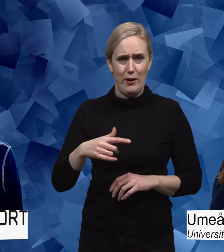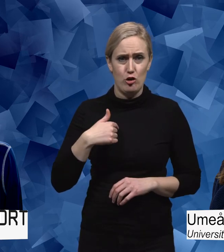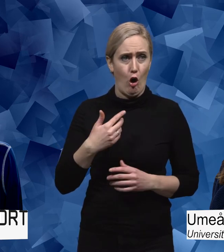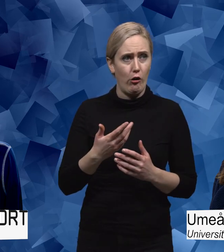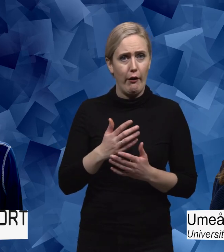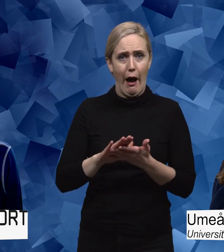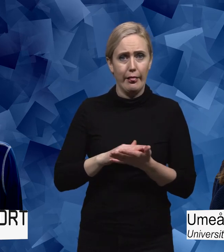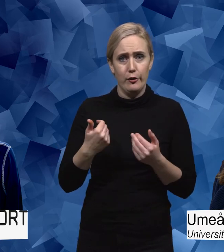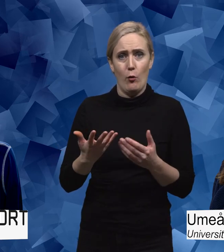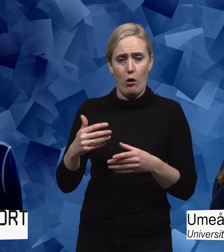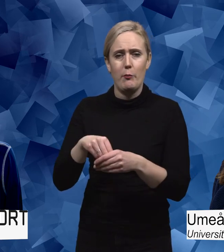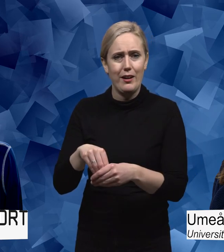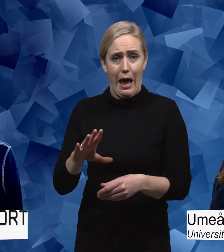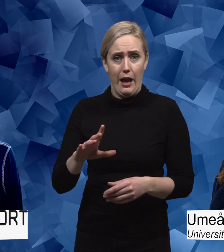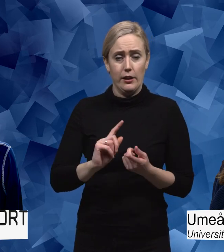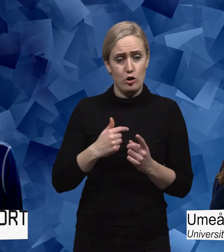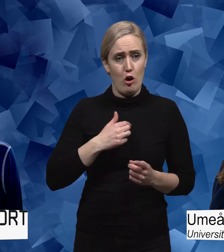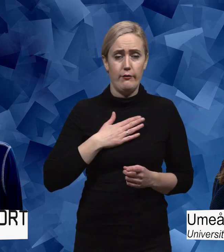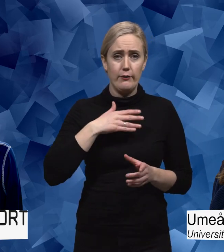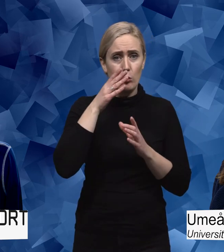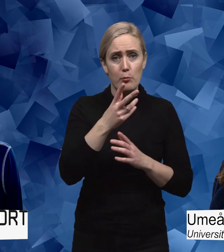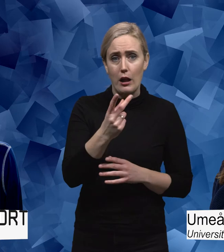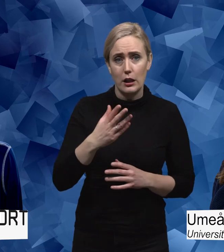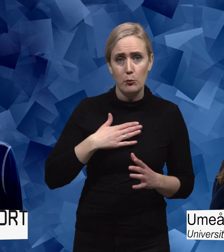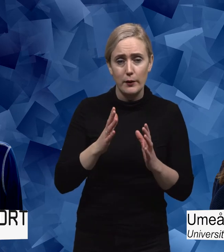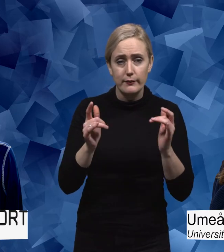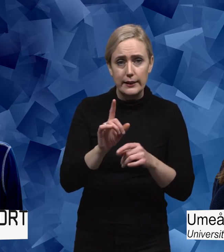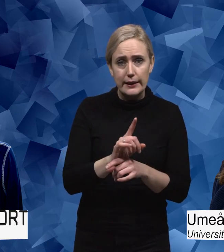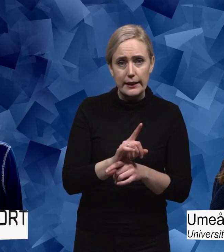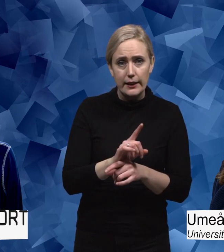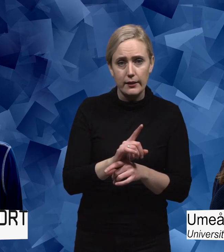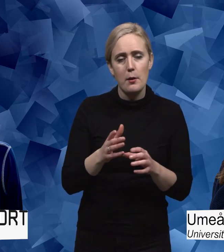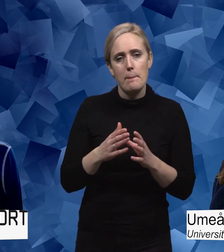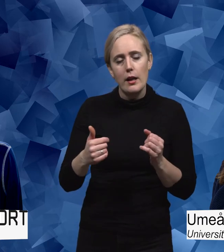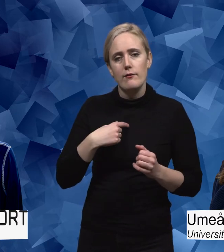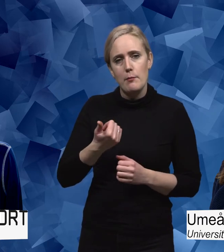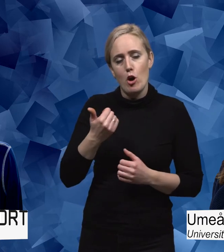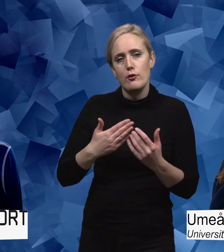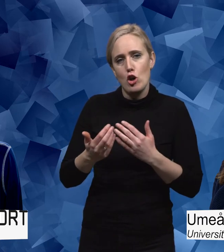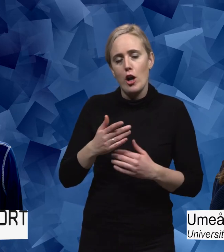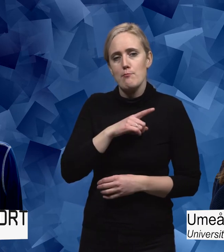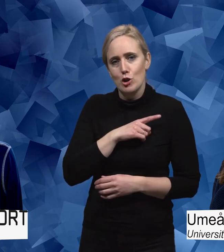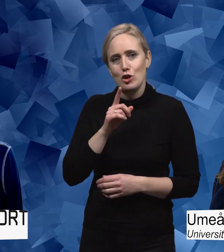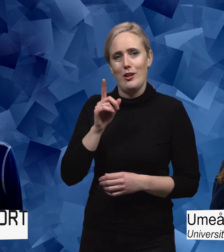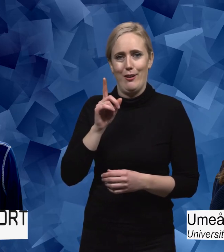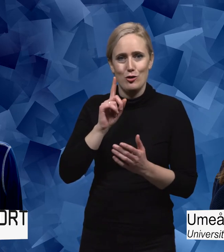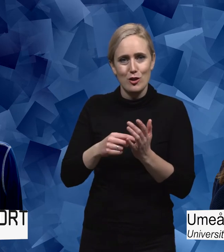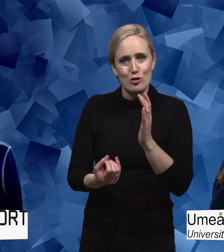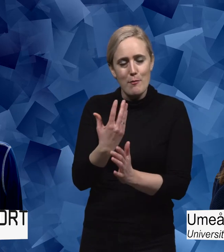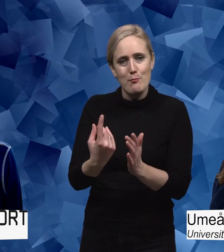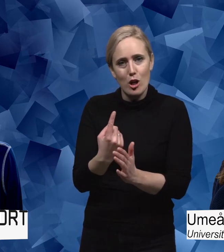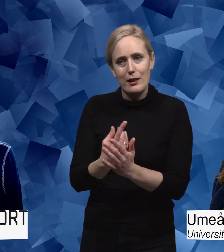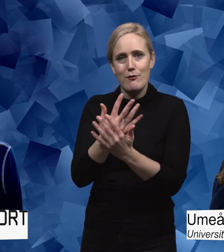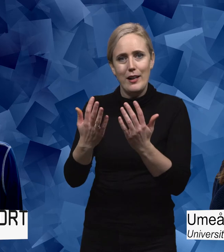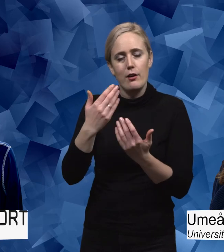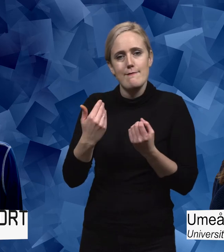inkluderad. Det kan ju bero på att jag väljer att göra något annat på min fritid. Jag förstår. Därmed är inte sagt att det måste göras mycket för att skapa möjlighet för fler att idrotta